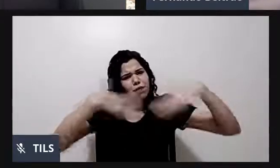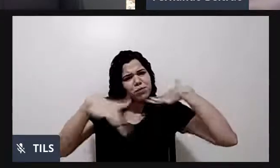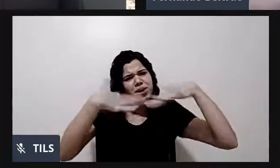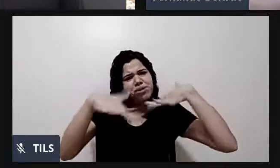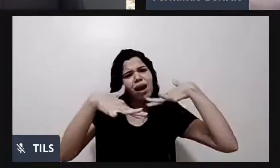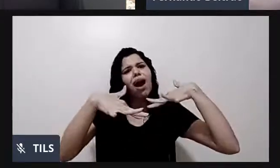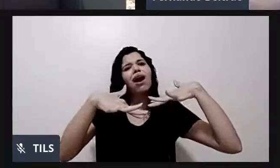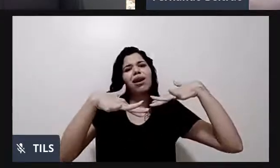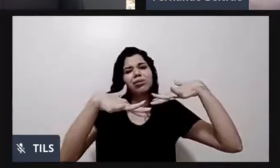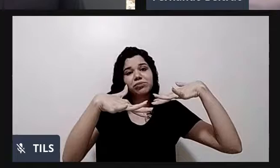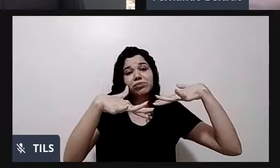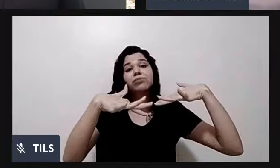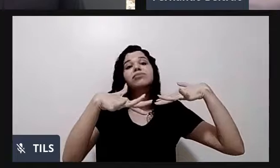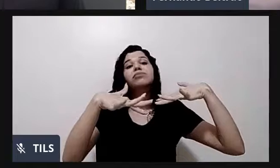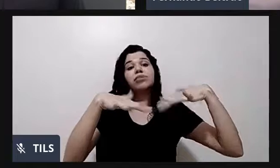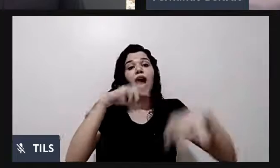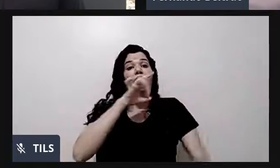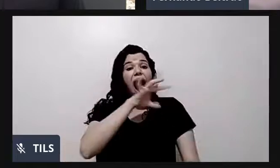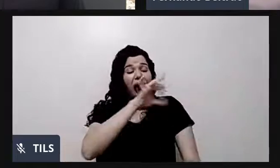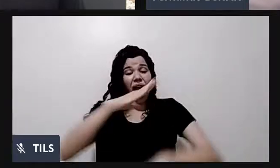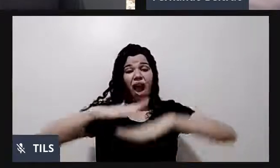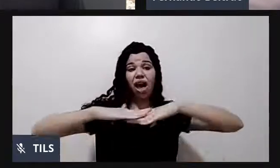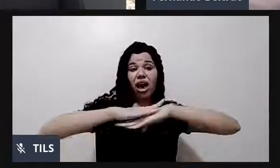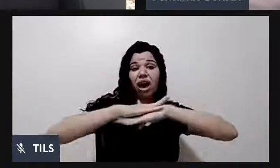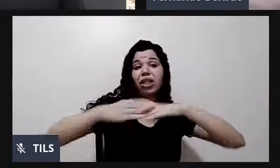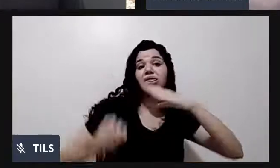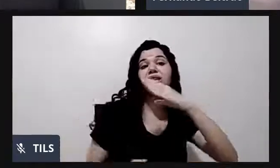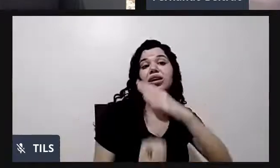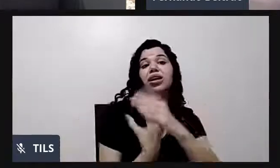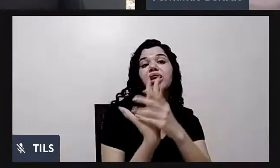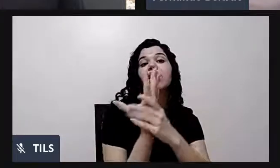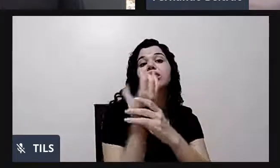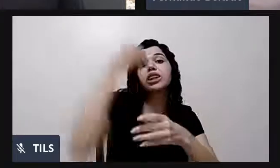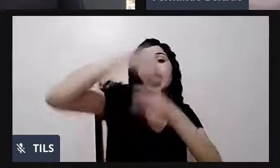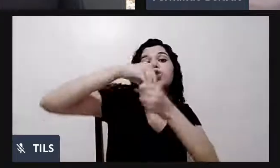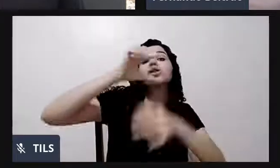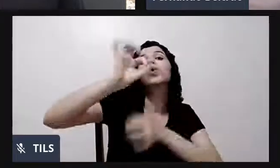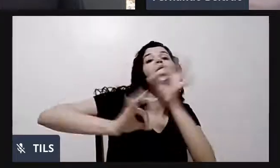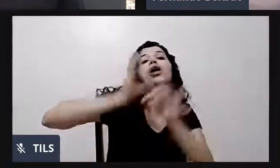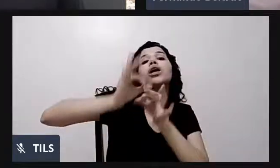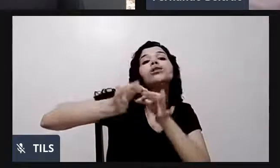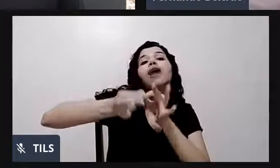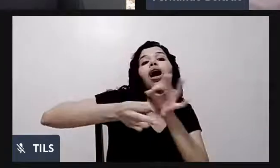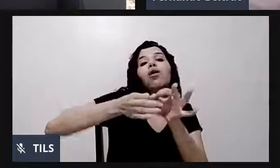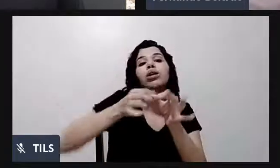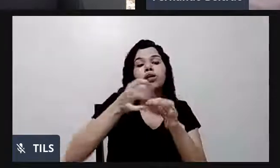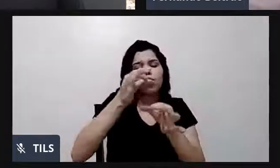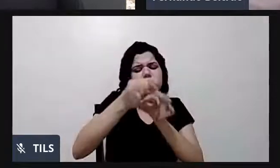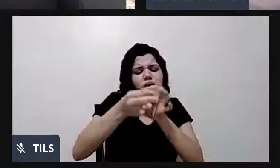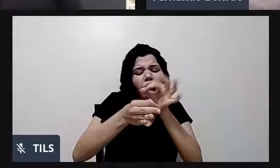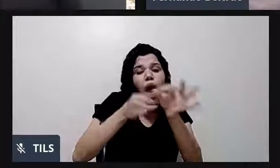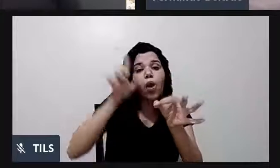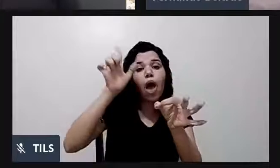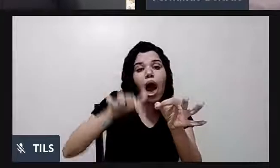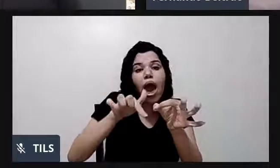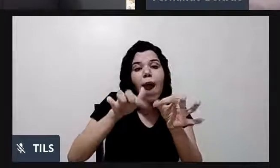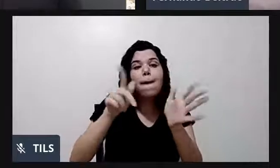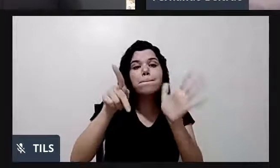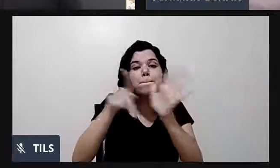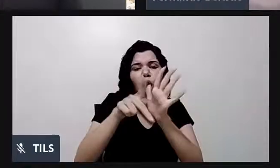Esses tecidos são formados de células. Então, células são as unidades, as menores partes